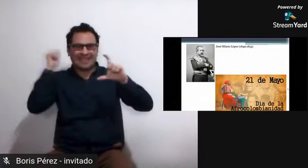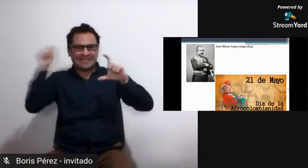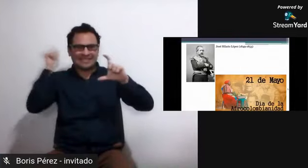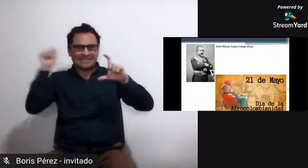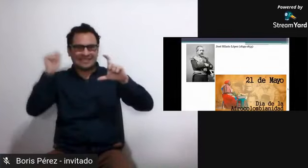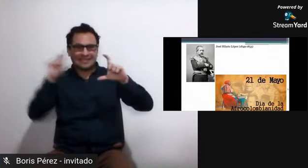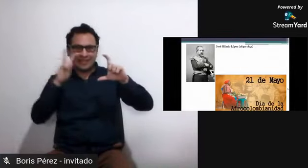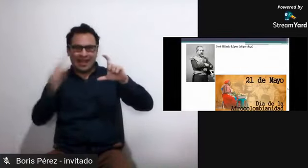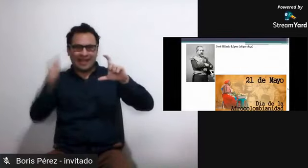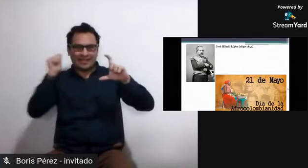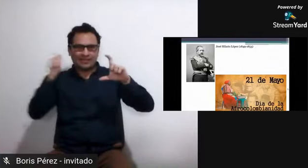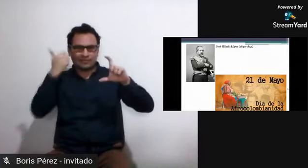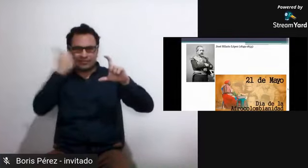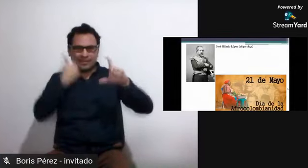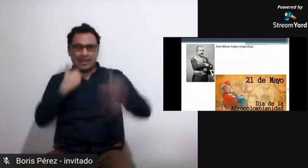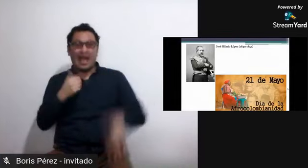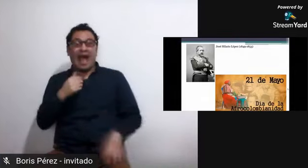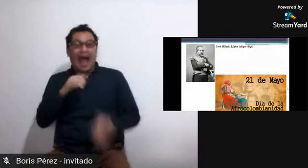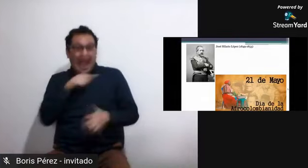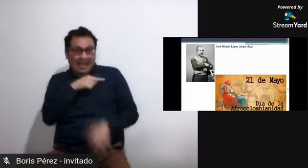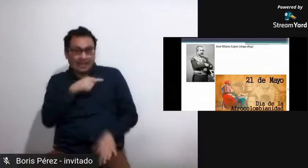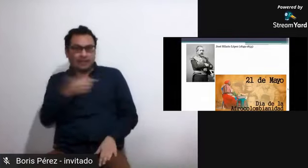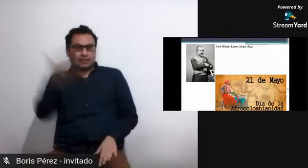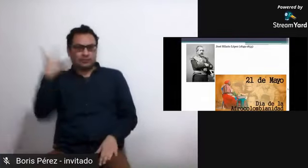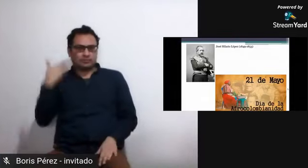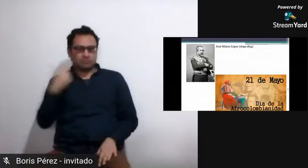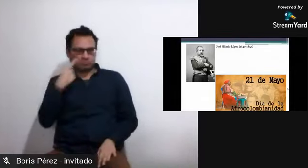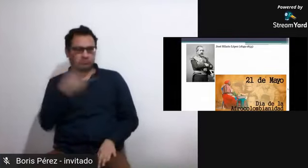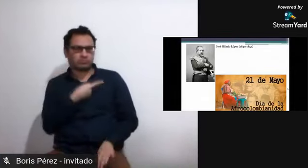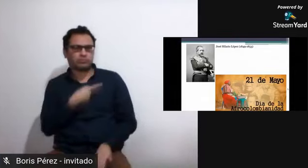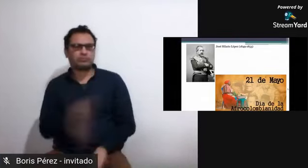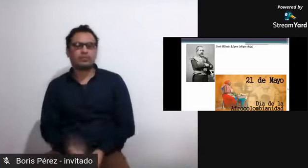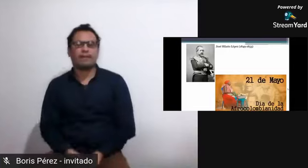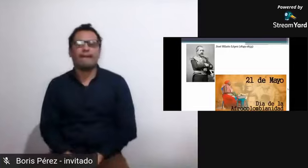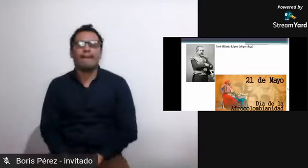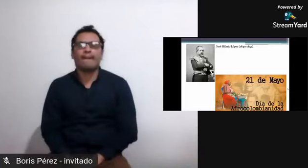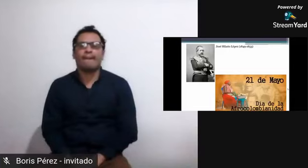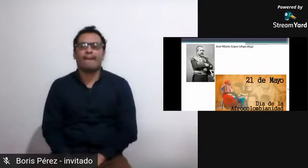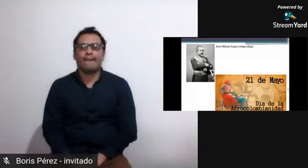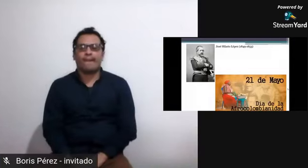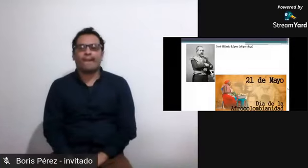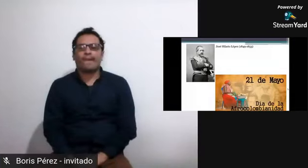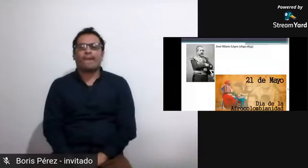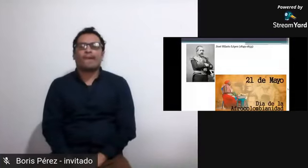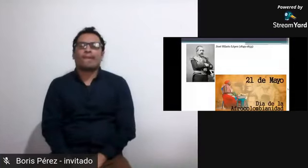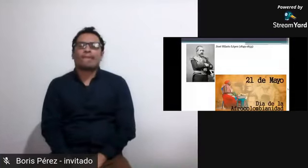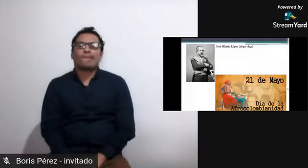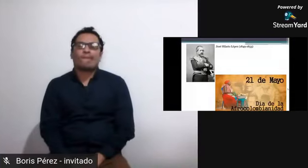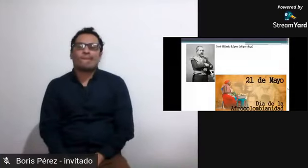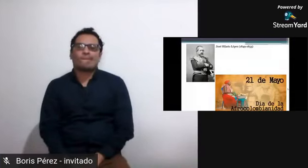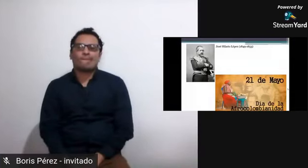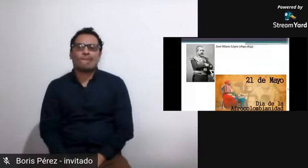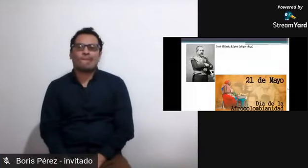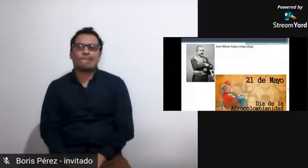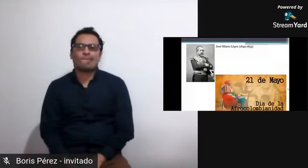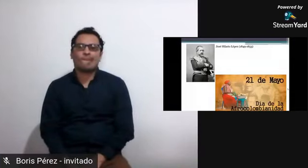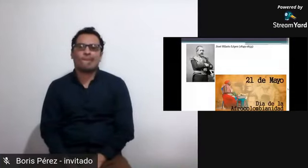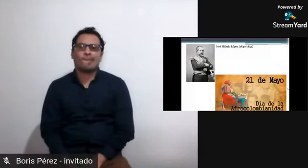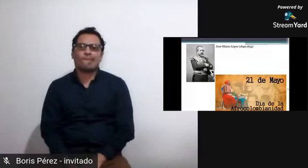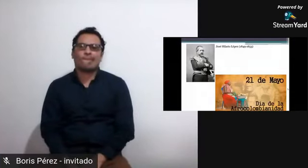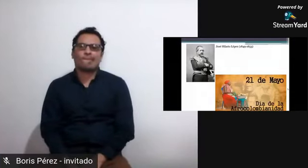en, digamos, en recordación de lo que sucedió en favor de las negritudes